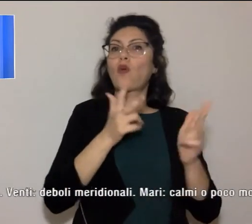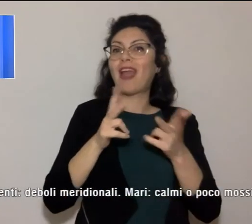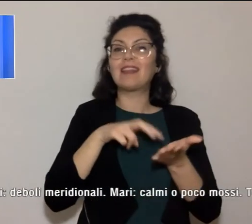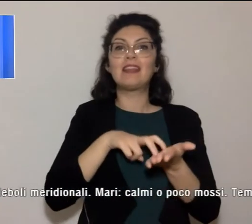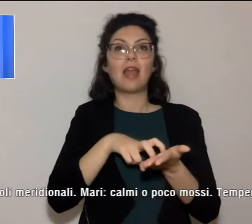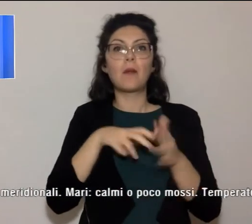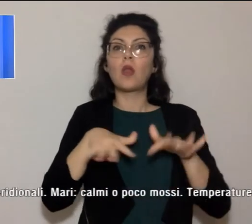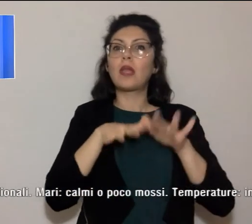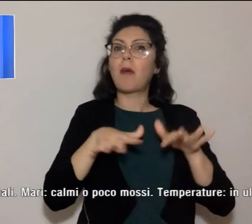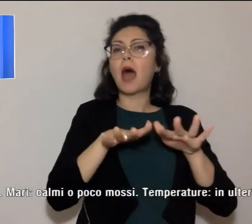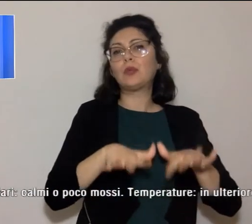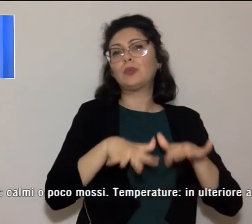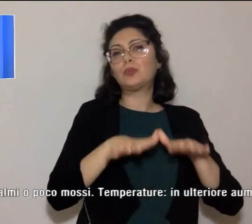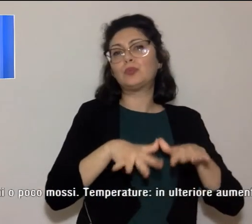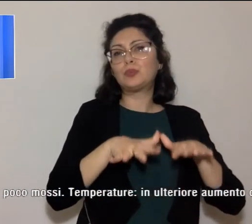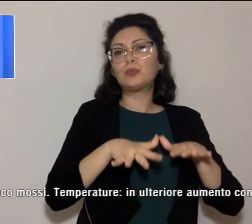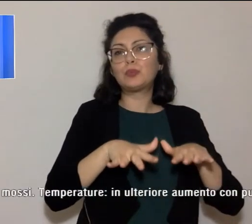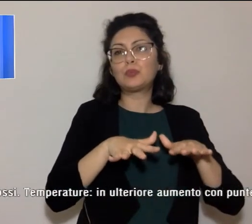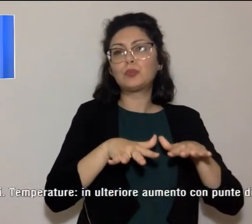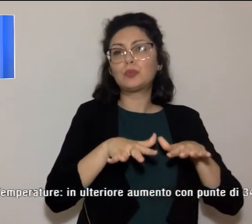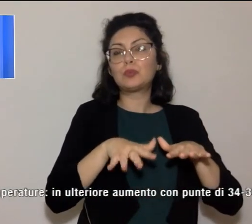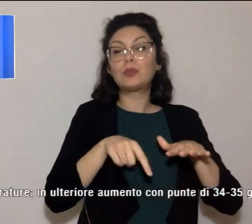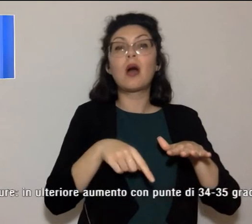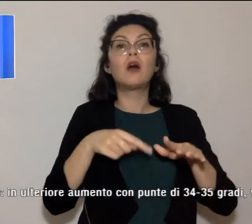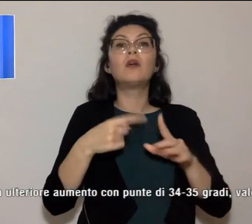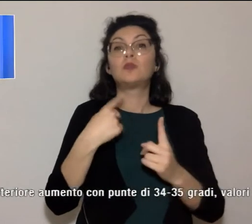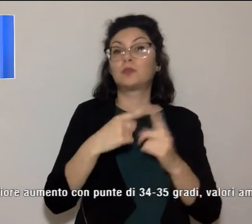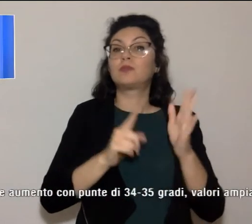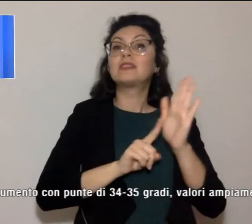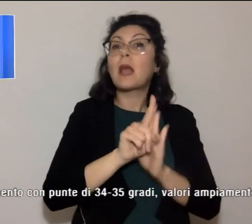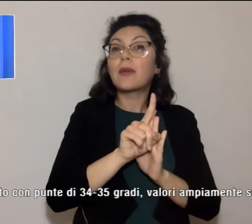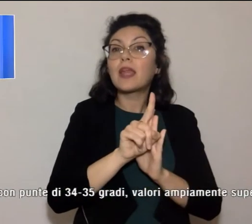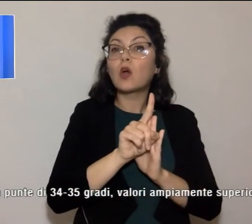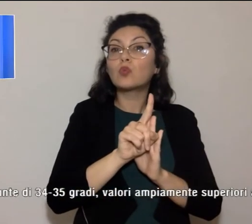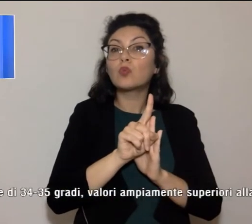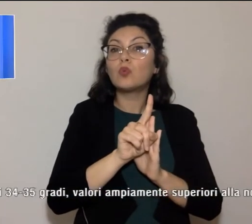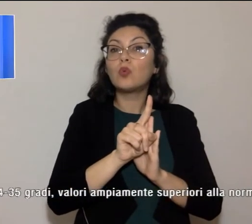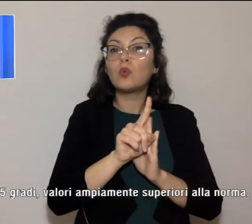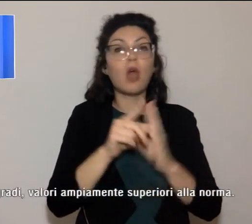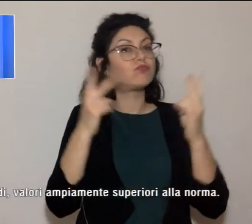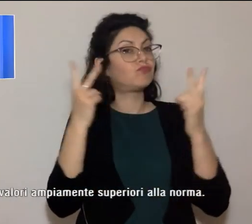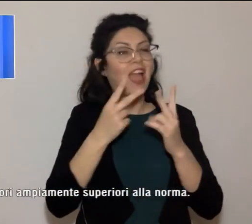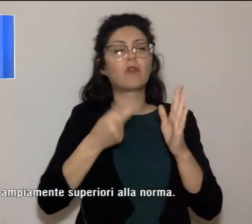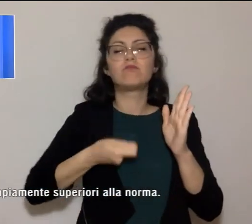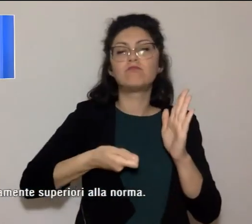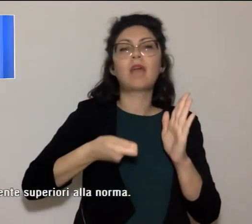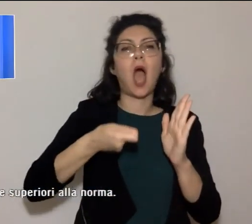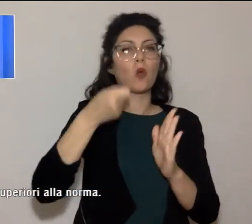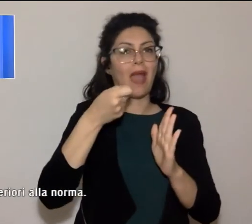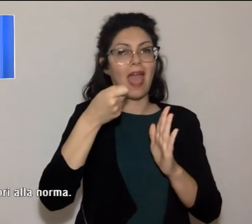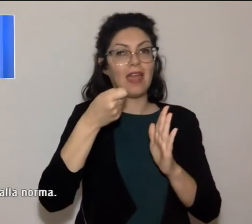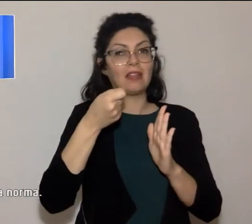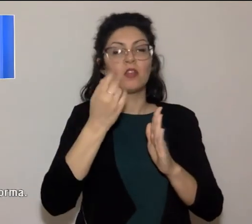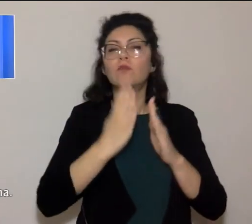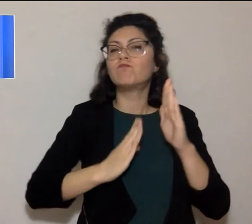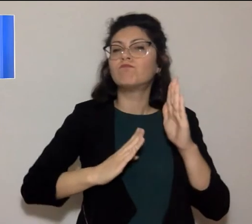mari calmi o poco mossi. E ora veniamo alle temperature che sono davvero in ulteriore aumento, con punte di